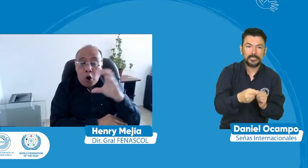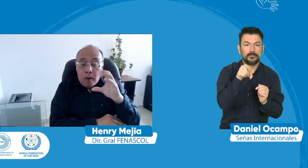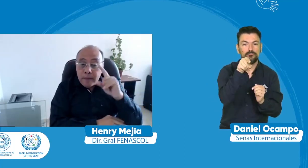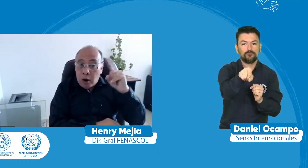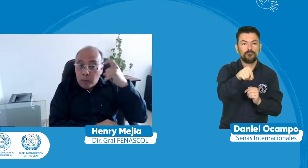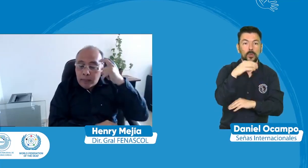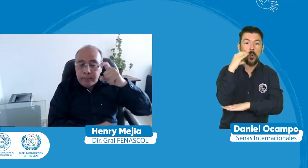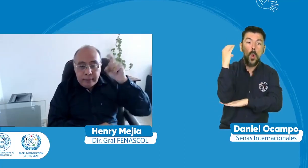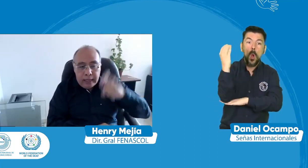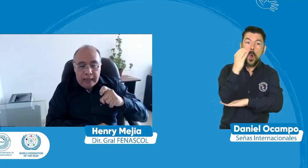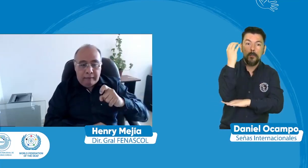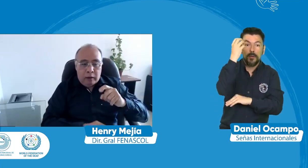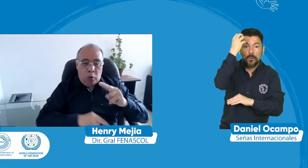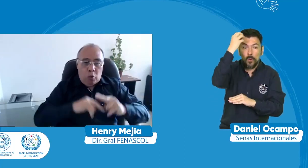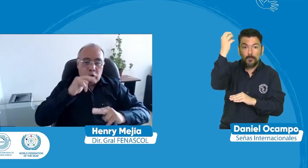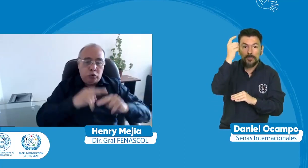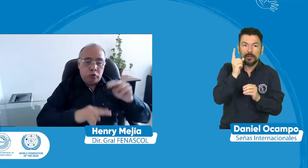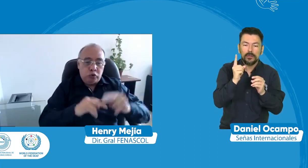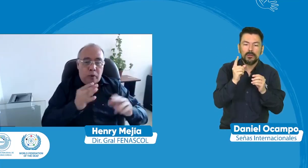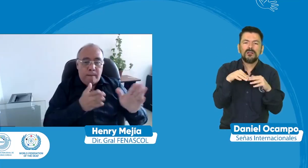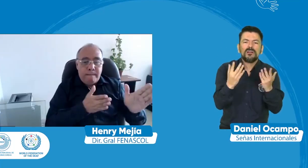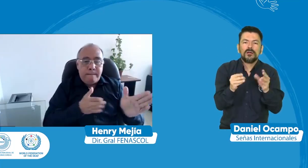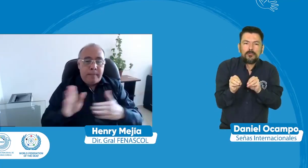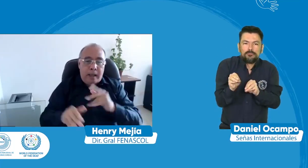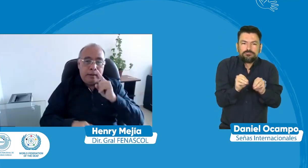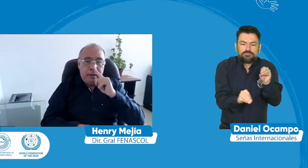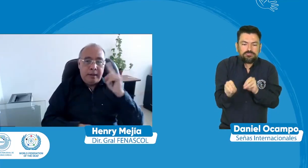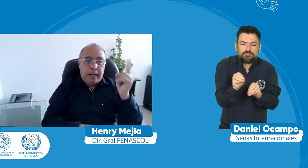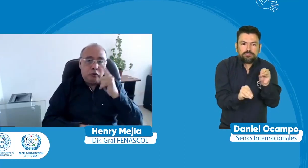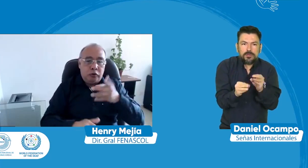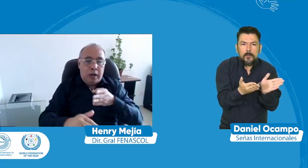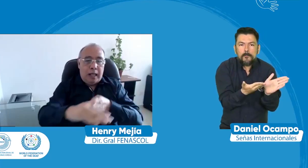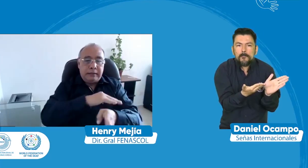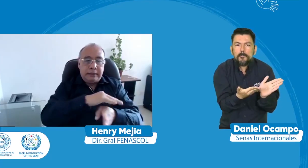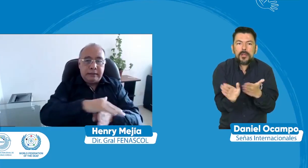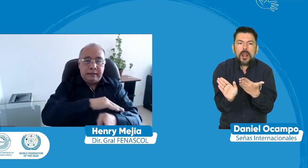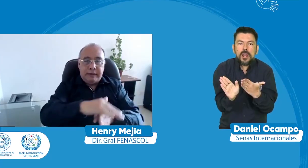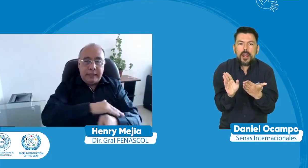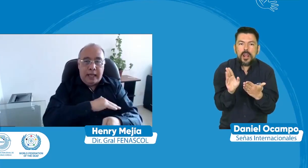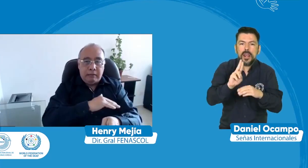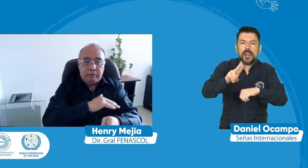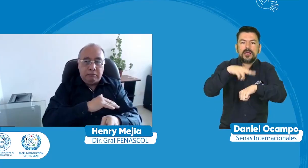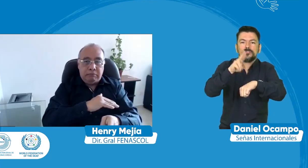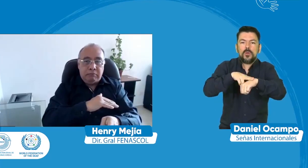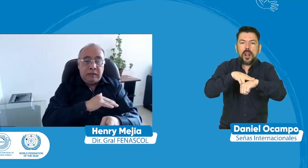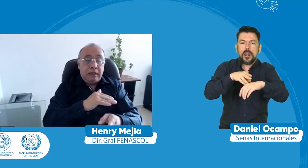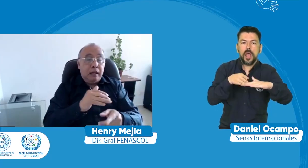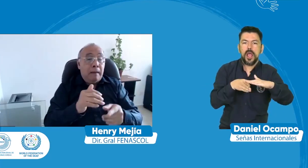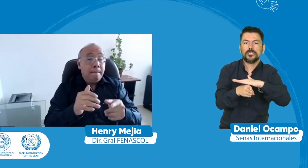el gobierno nacional debe hacer esta construcción del plan nacional de accesibilidad